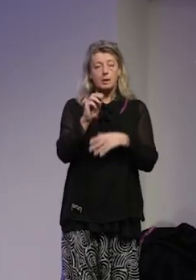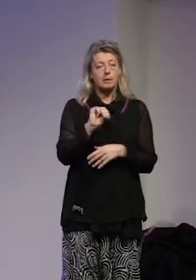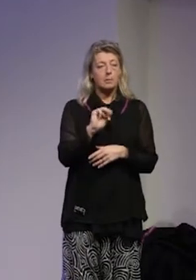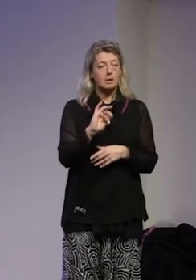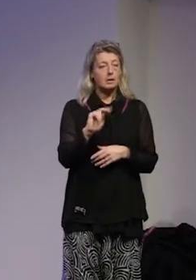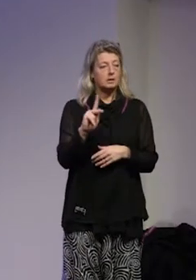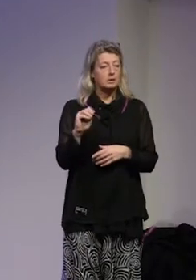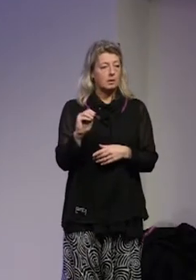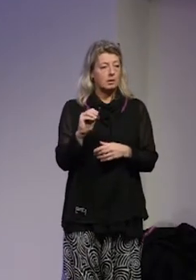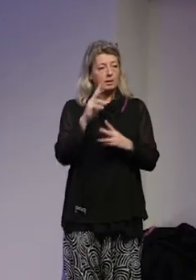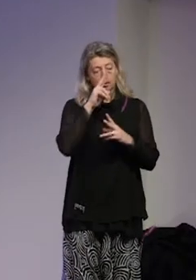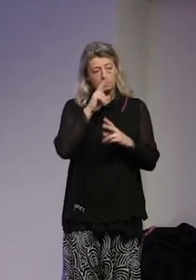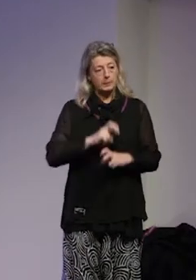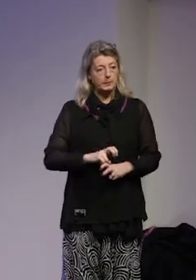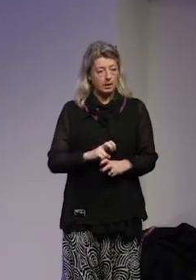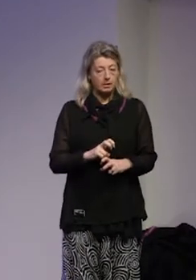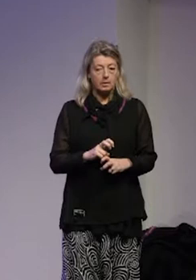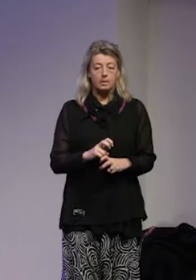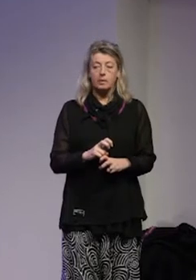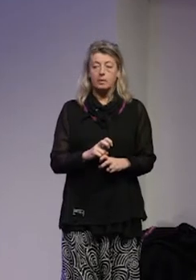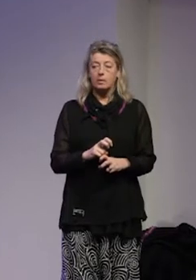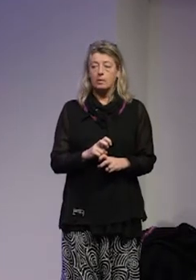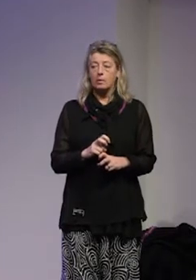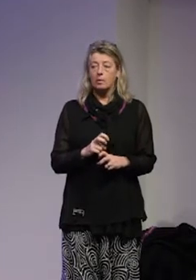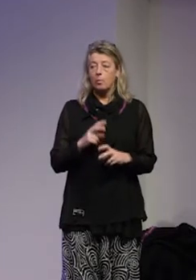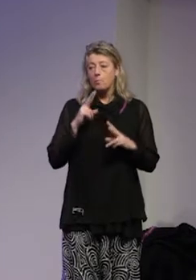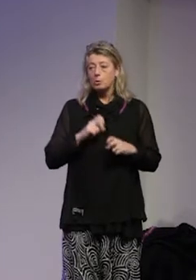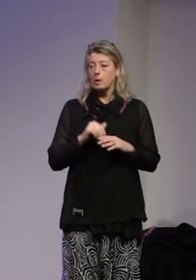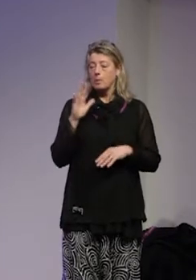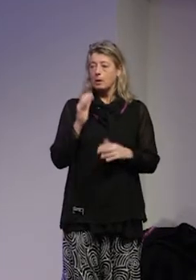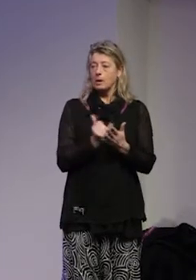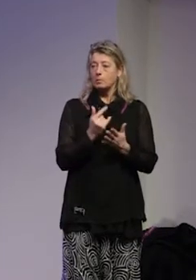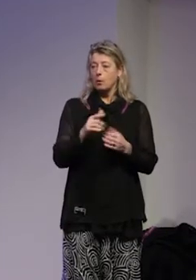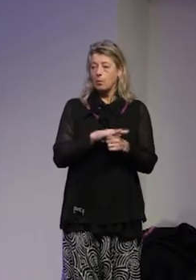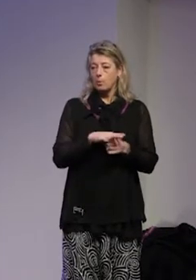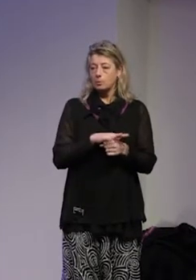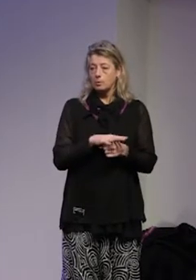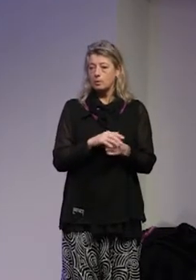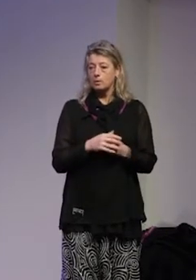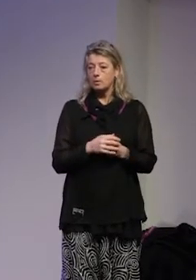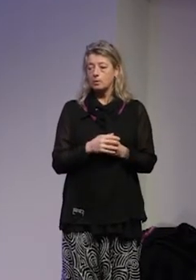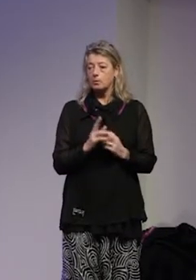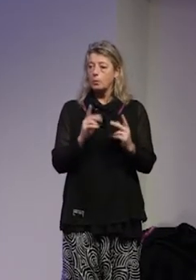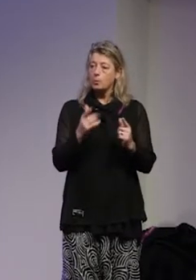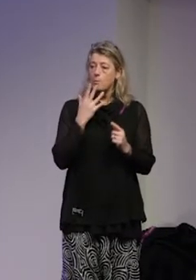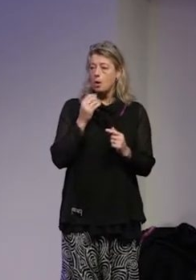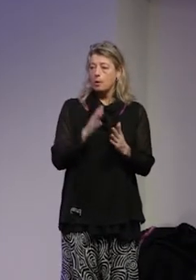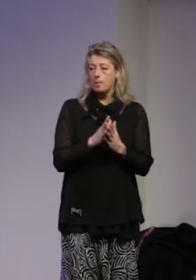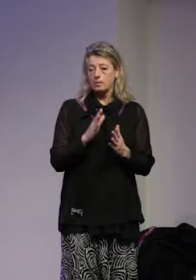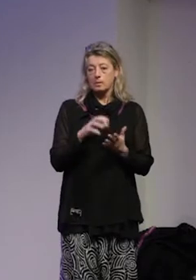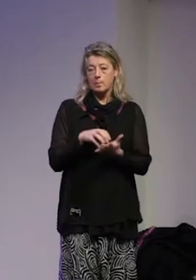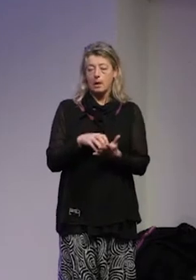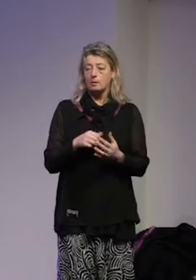studier där forskare lämnar våra fina skrivbord och ger oss ut och pratar med människor